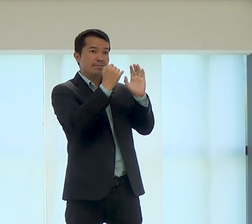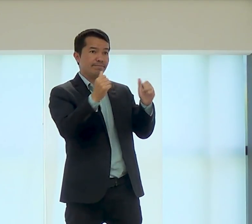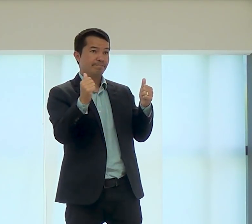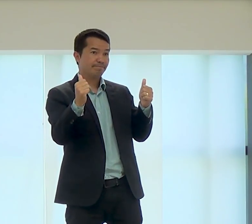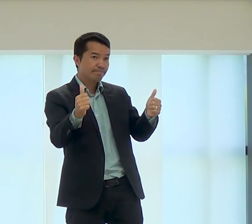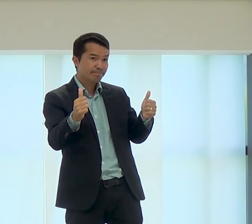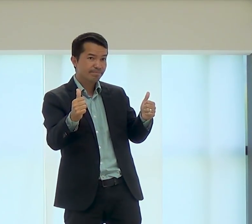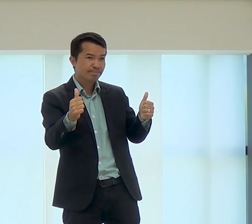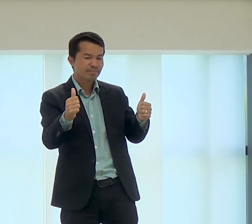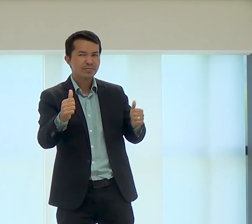de José.